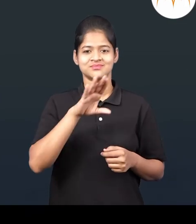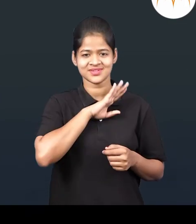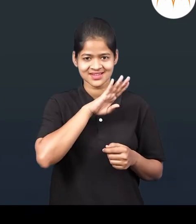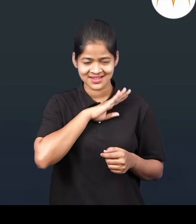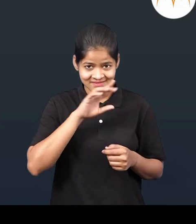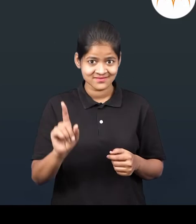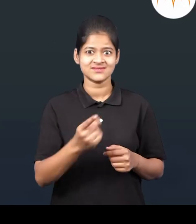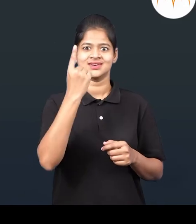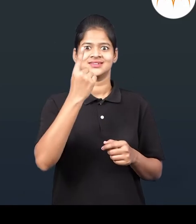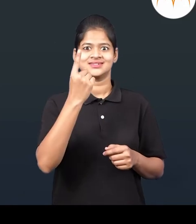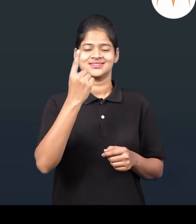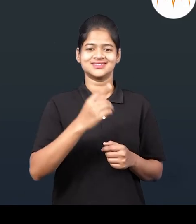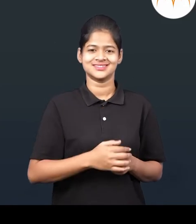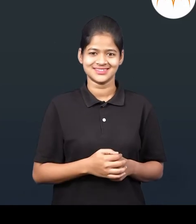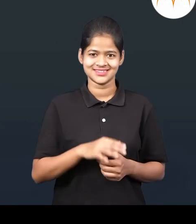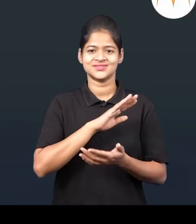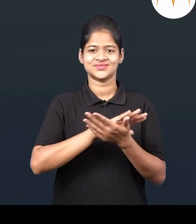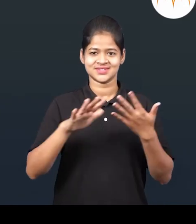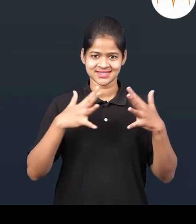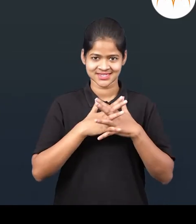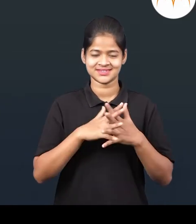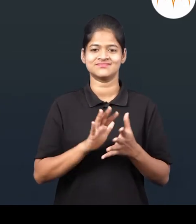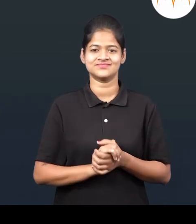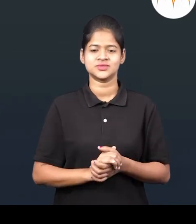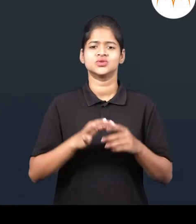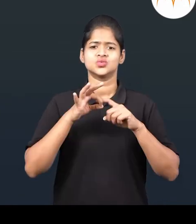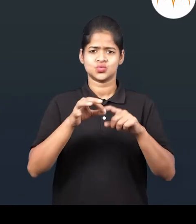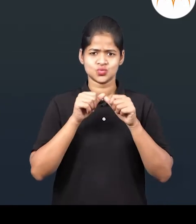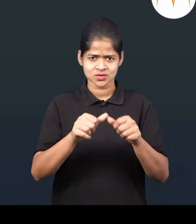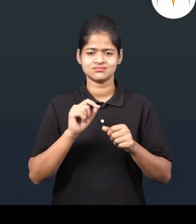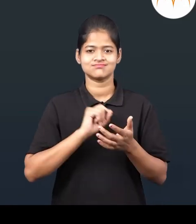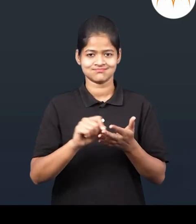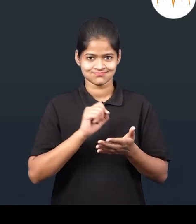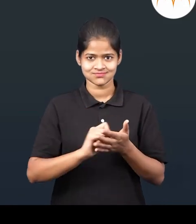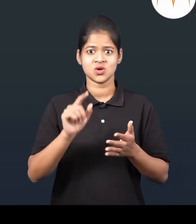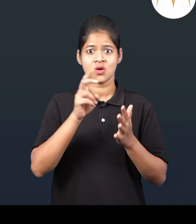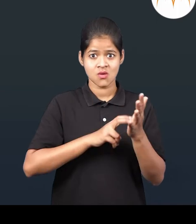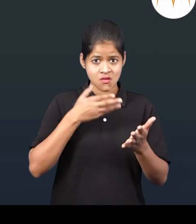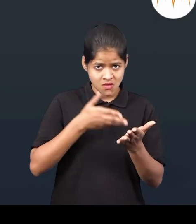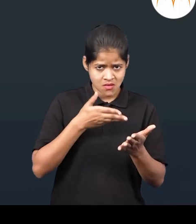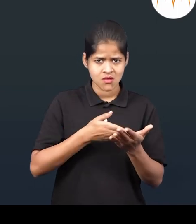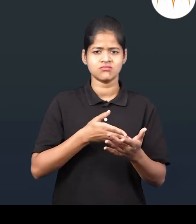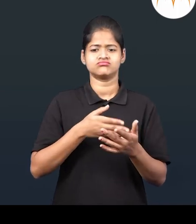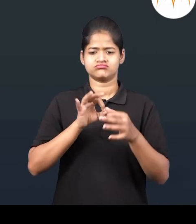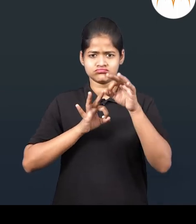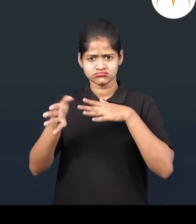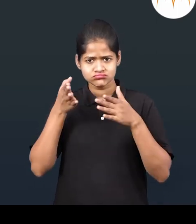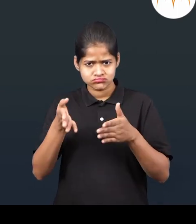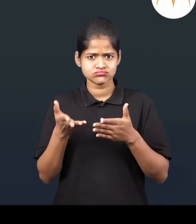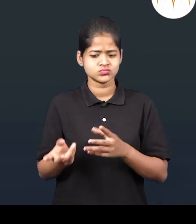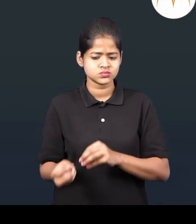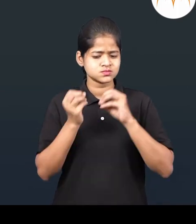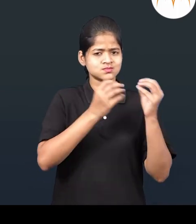भाषा राज भाषा स्वाध्याई प्रश्णत तरे लिहा गावातून